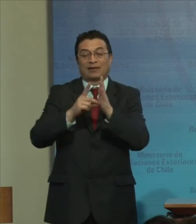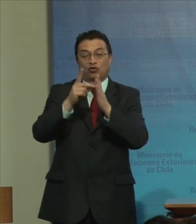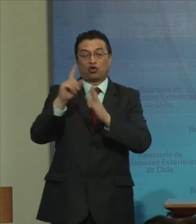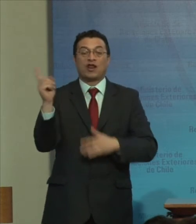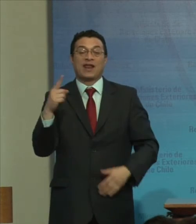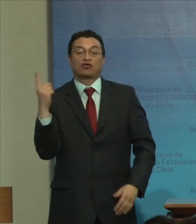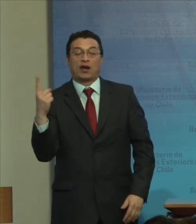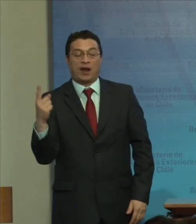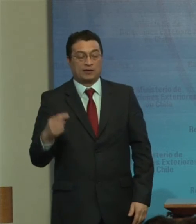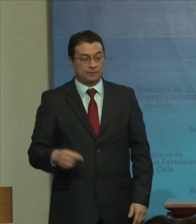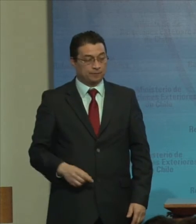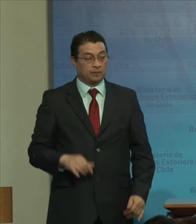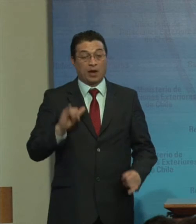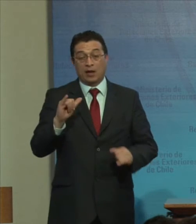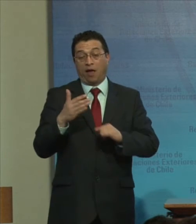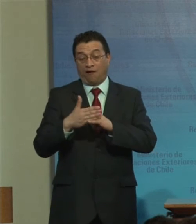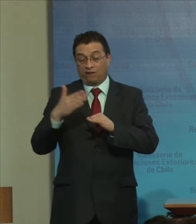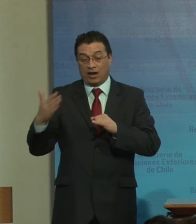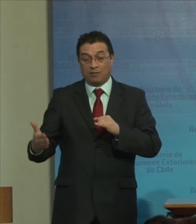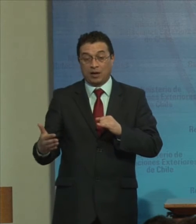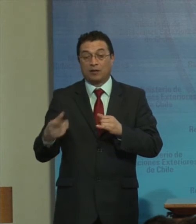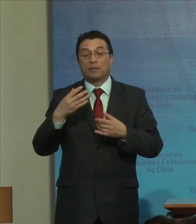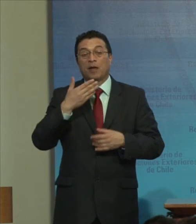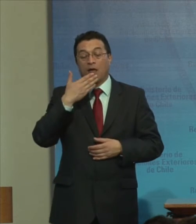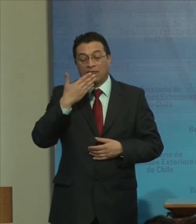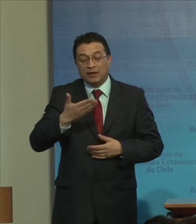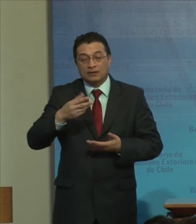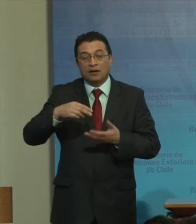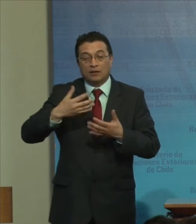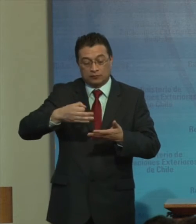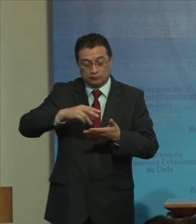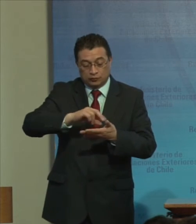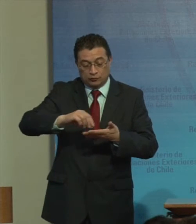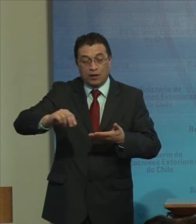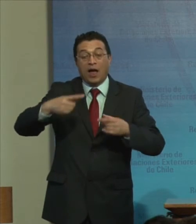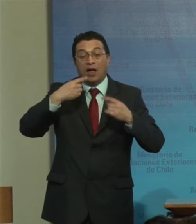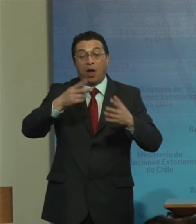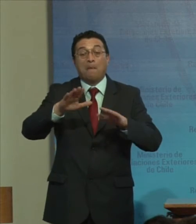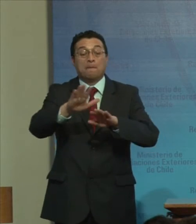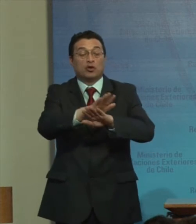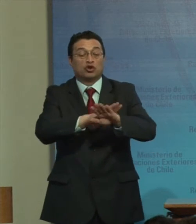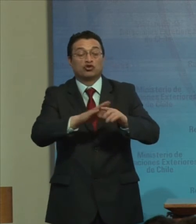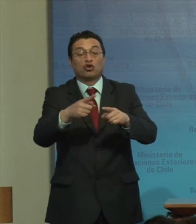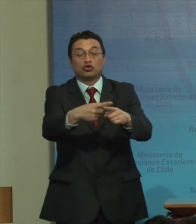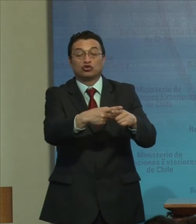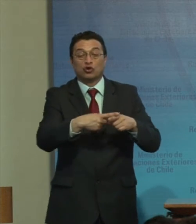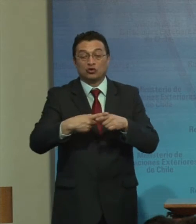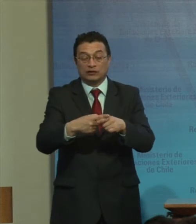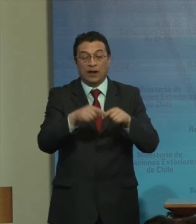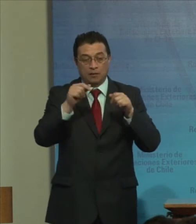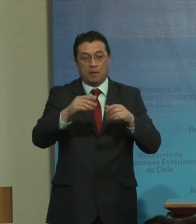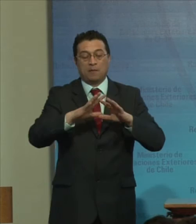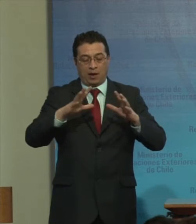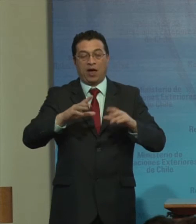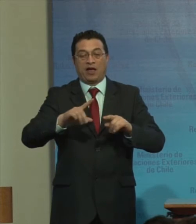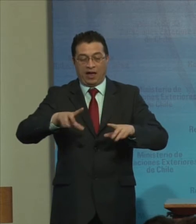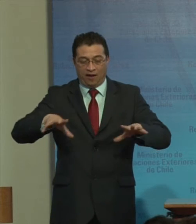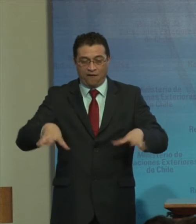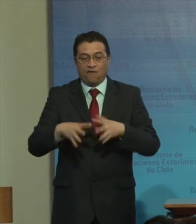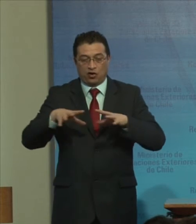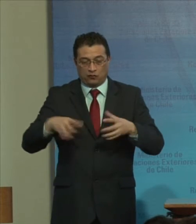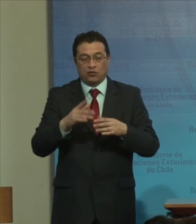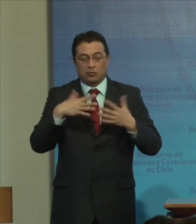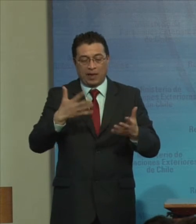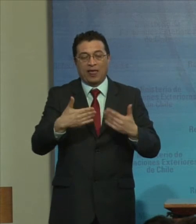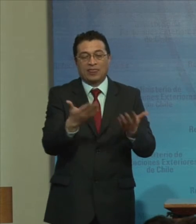Y finalmente La declaración Plantea La protección Social Como parte De los esfuerzos Para